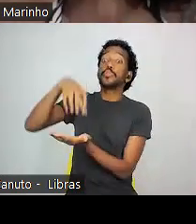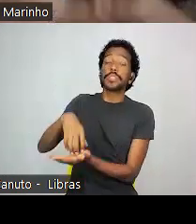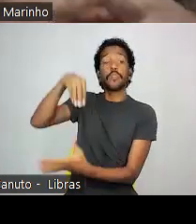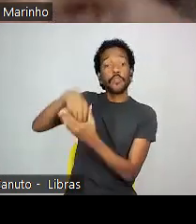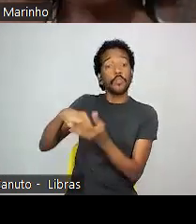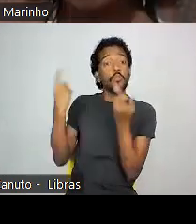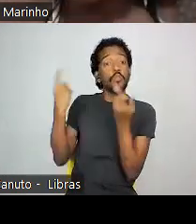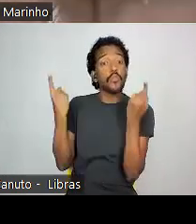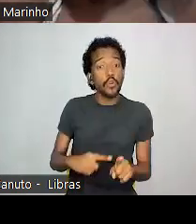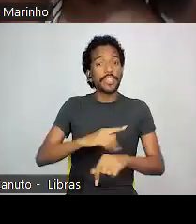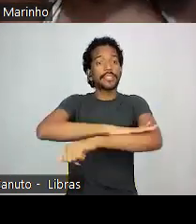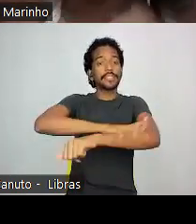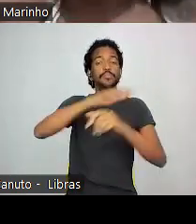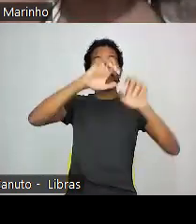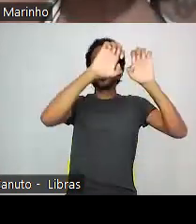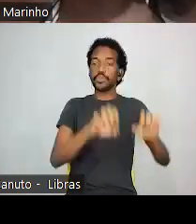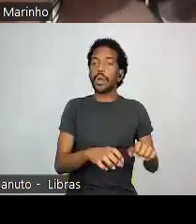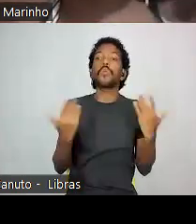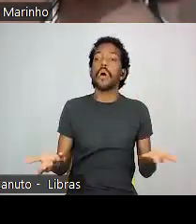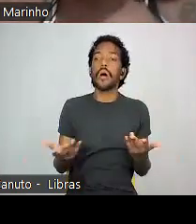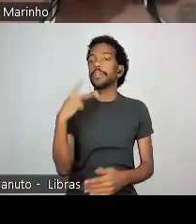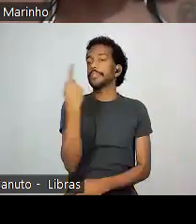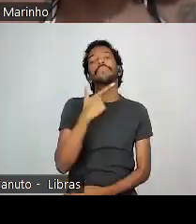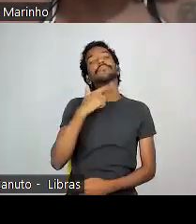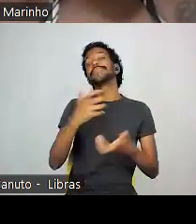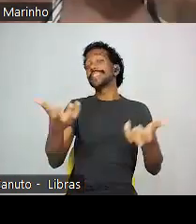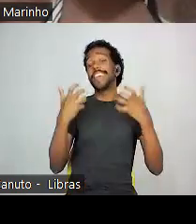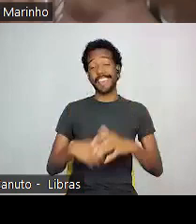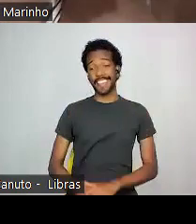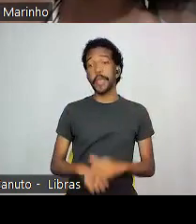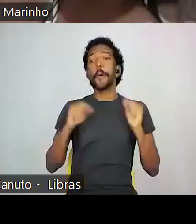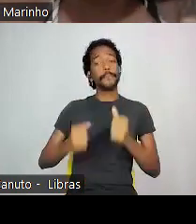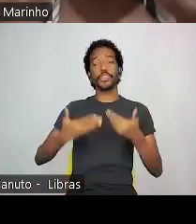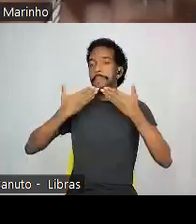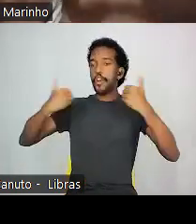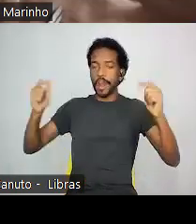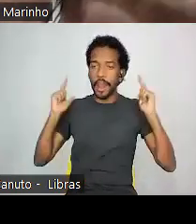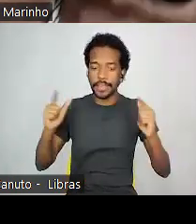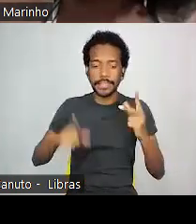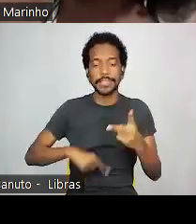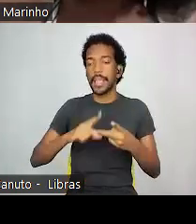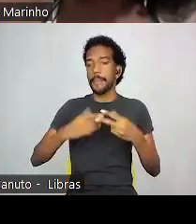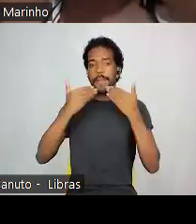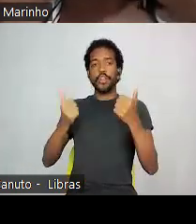das instituições no enfrentamento ao racismo estrutural? O papel que elas quiserem. Pode melhorar no lazer, pode melhorar na